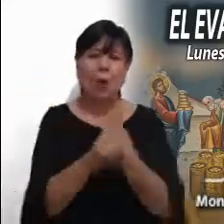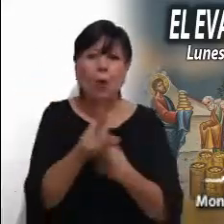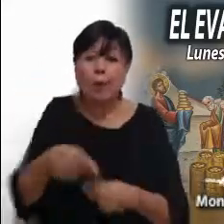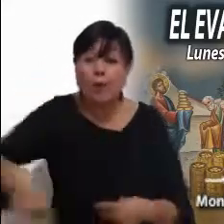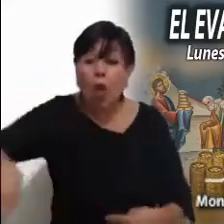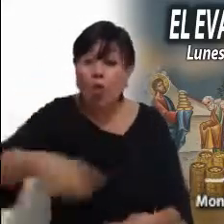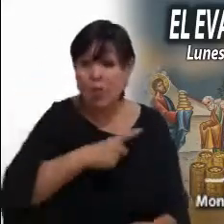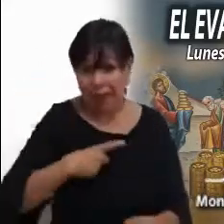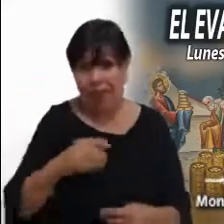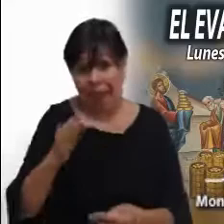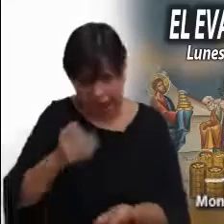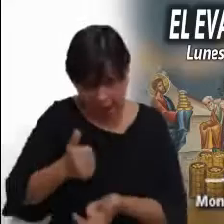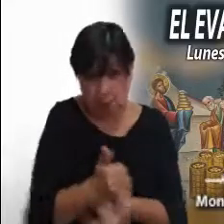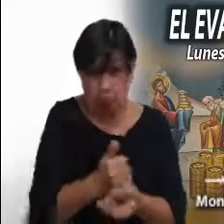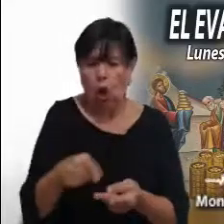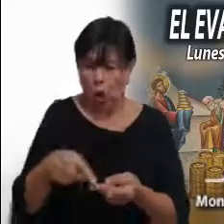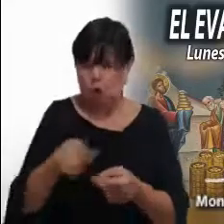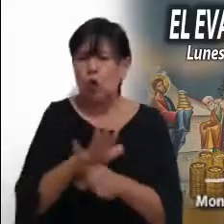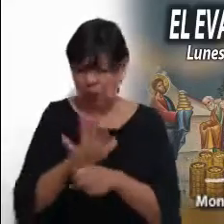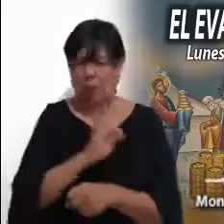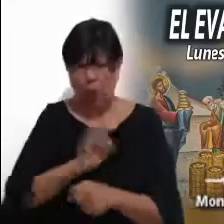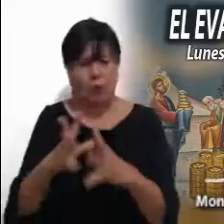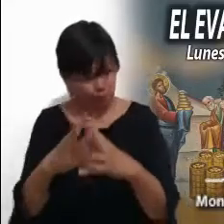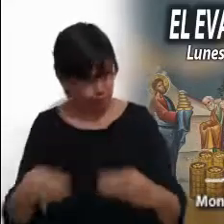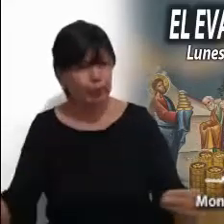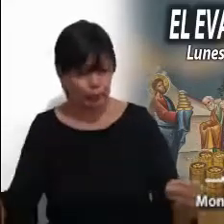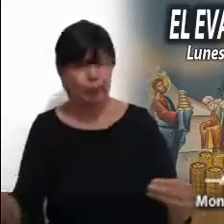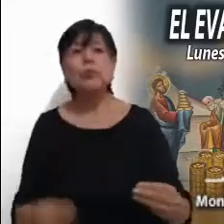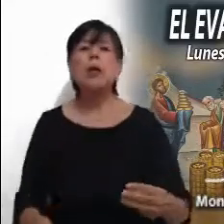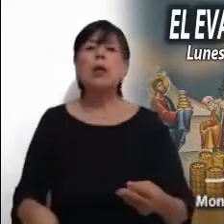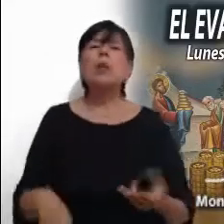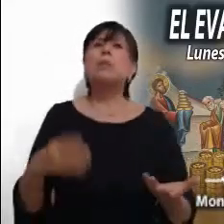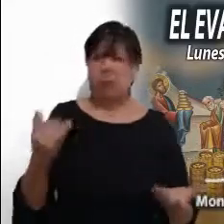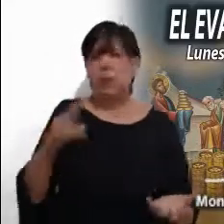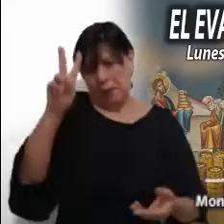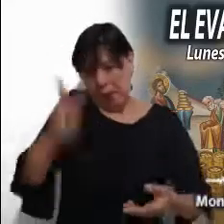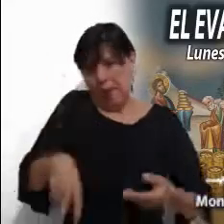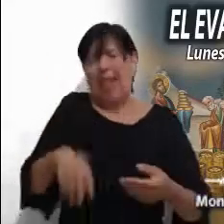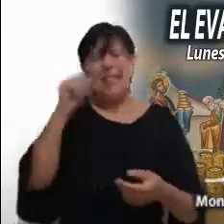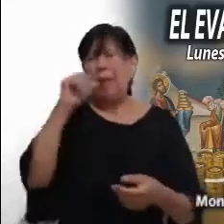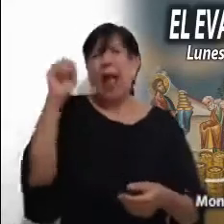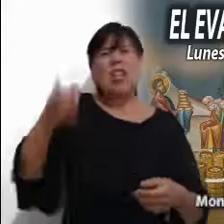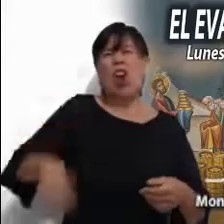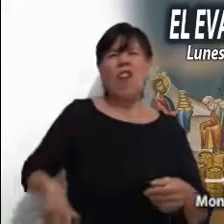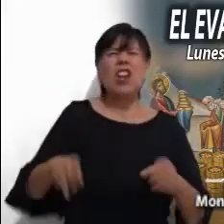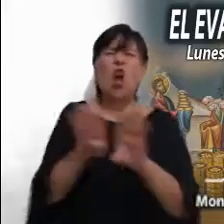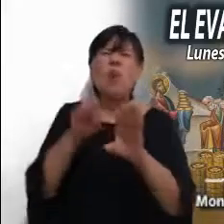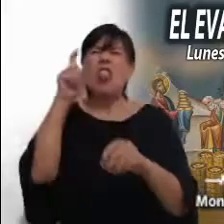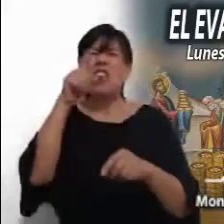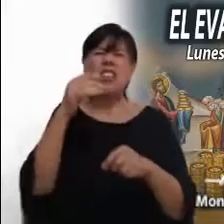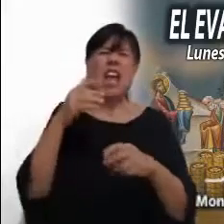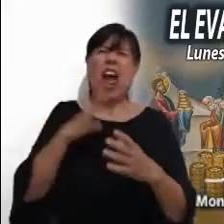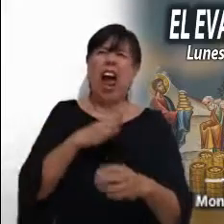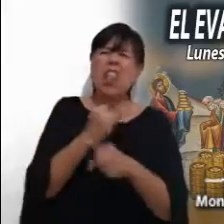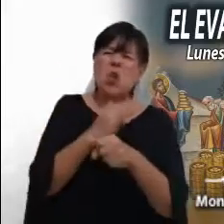problema es de todos y que entre todos lo podemos resolver. Es cierto que las estructuras son injustas y